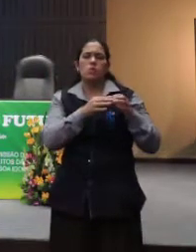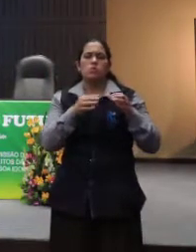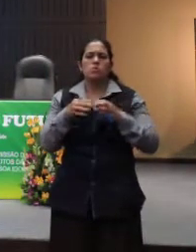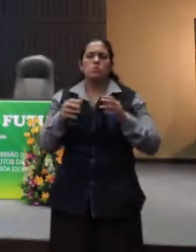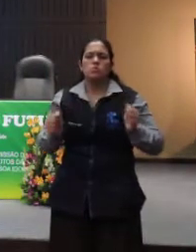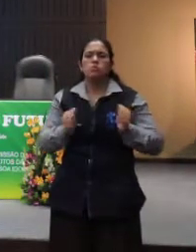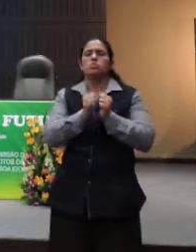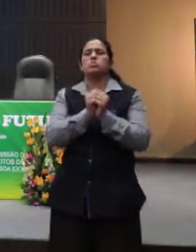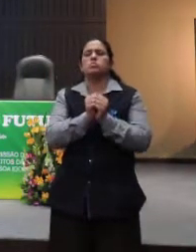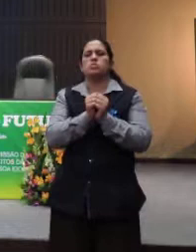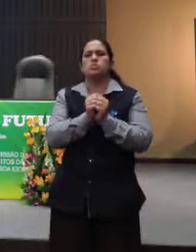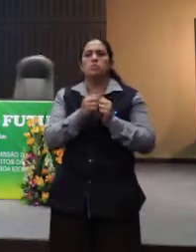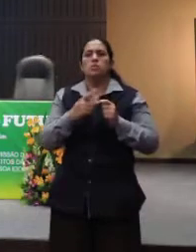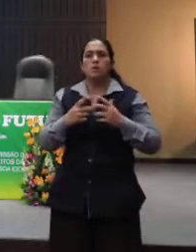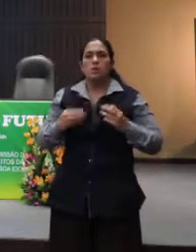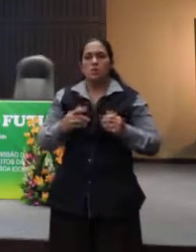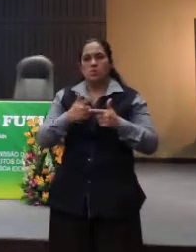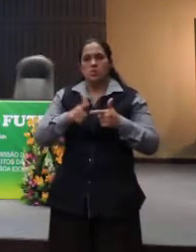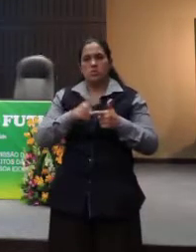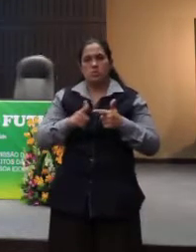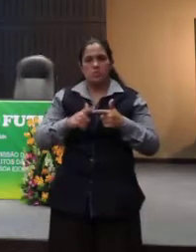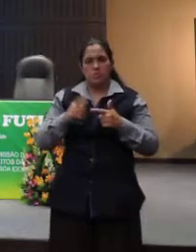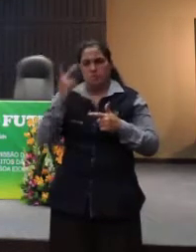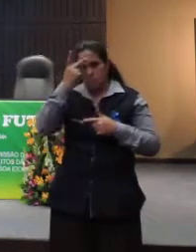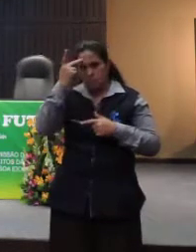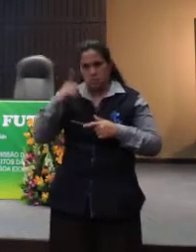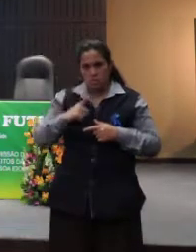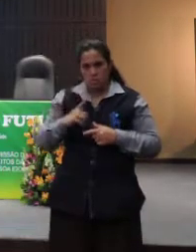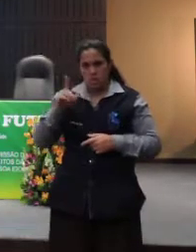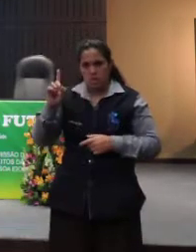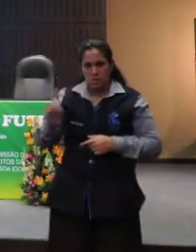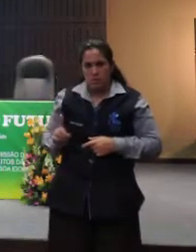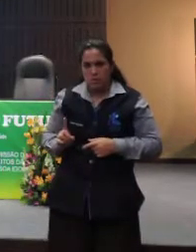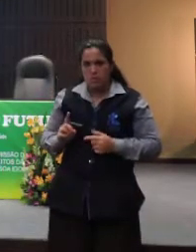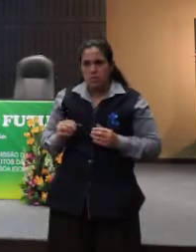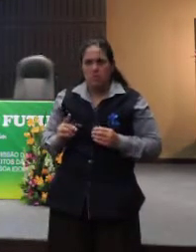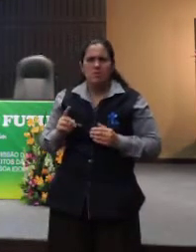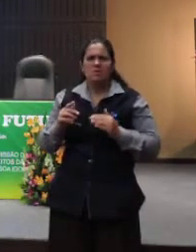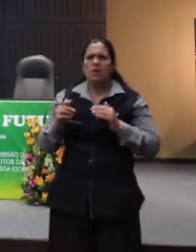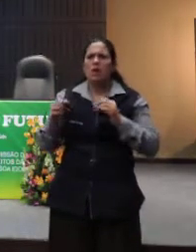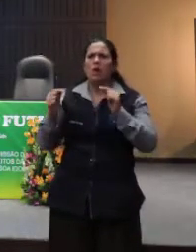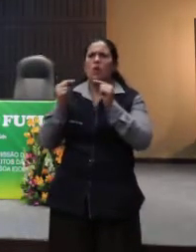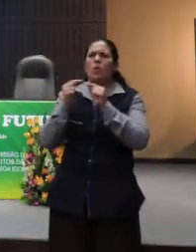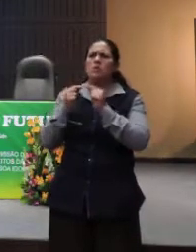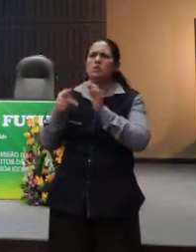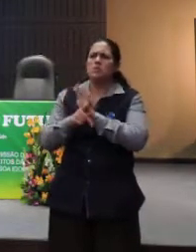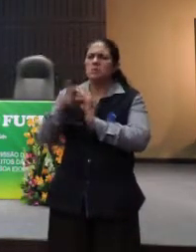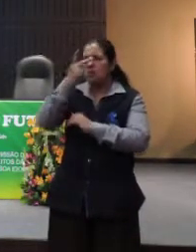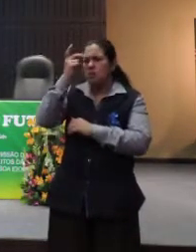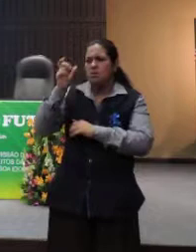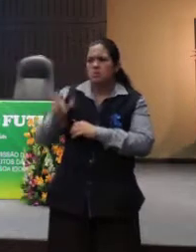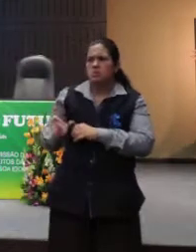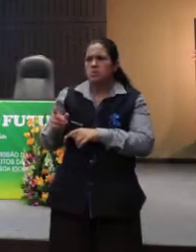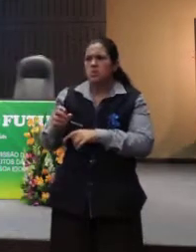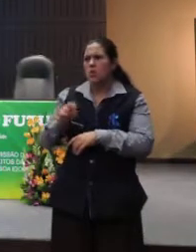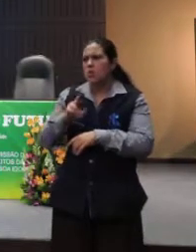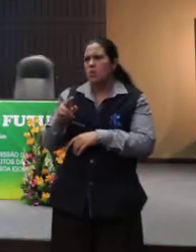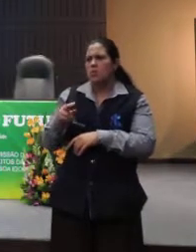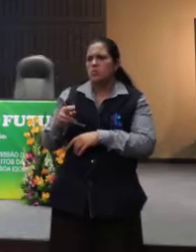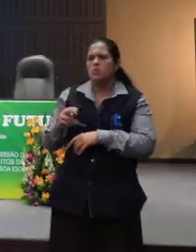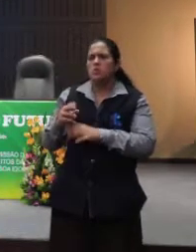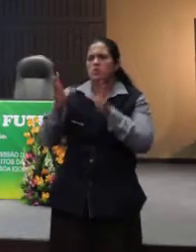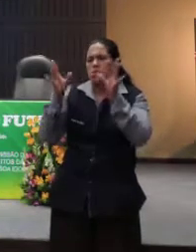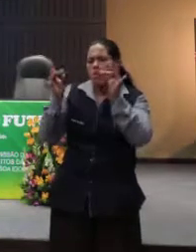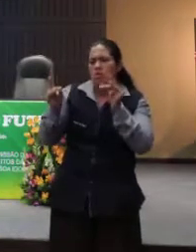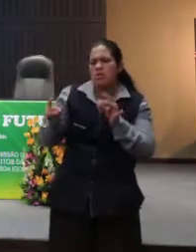Porque muito dos problemas das pessoas com deficiência não são ligadas às pessoas ou às suas características.